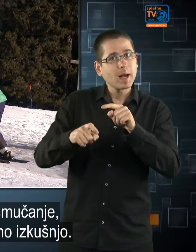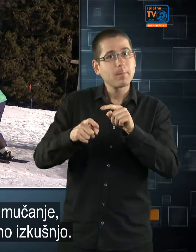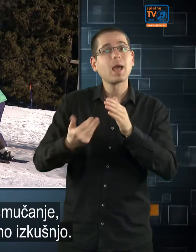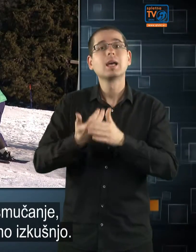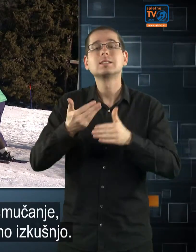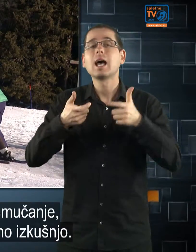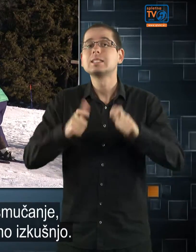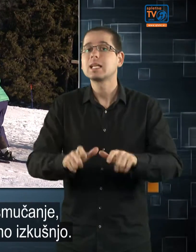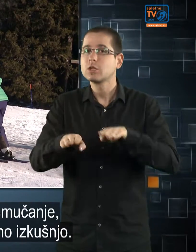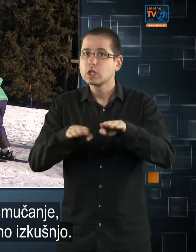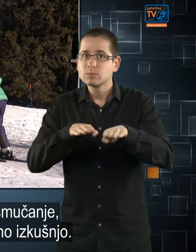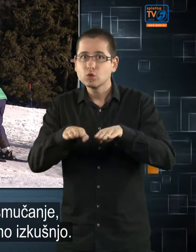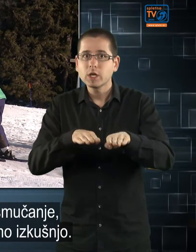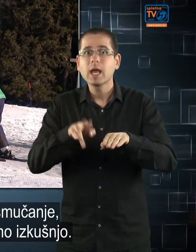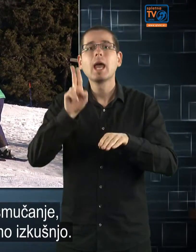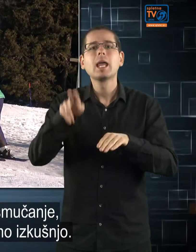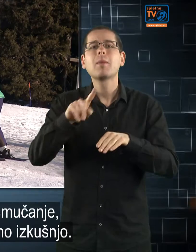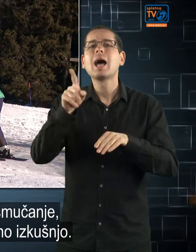krajšek drugačno izkušnjo.